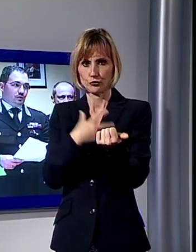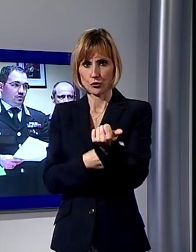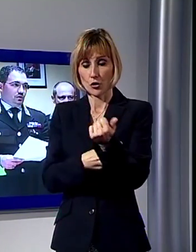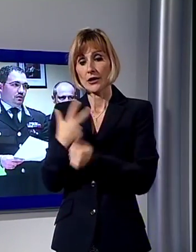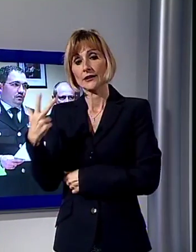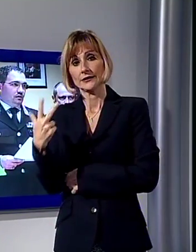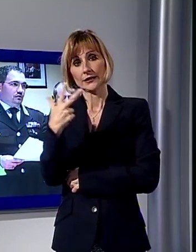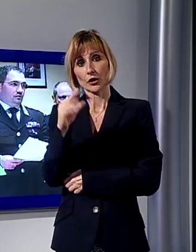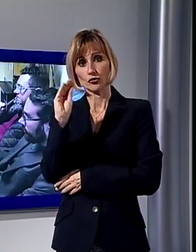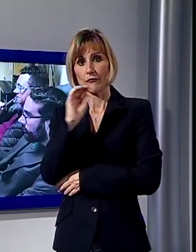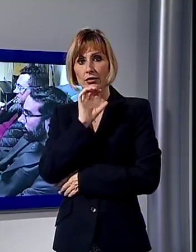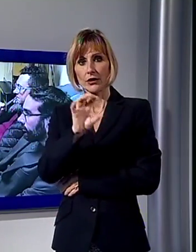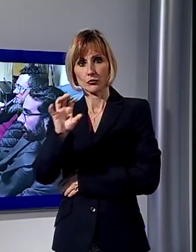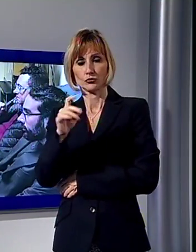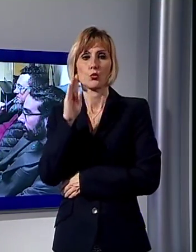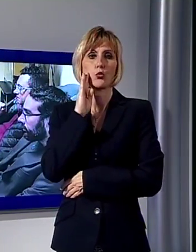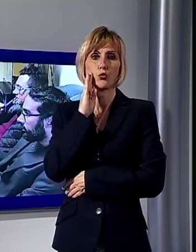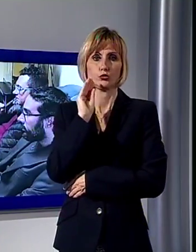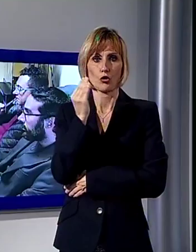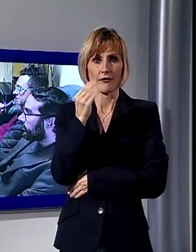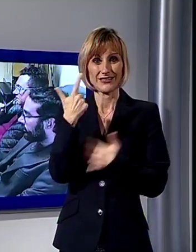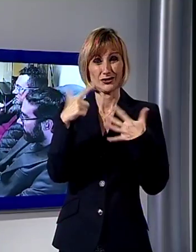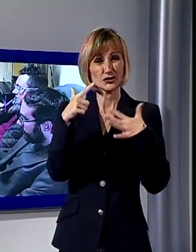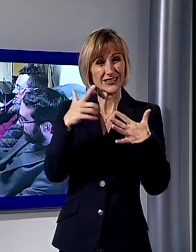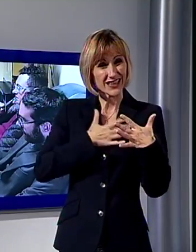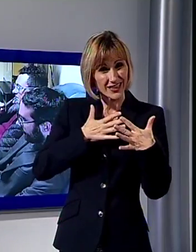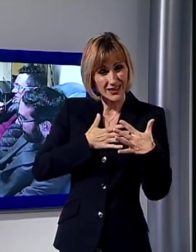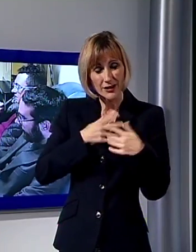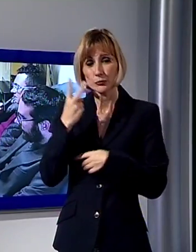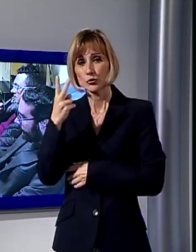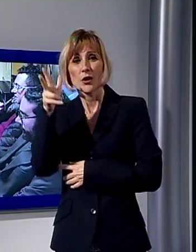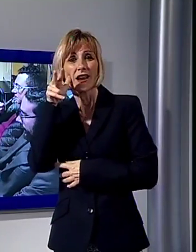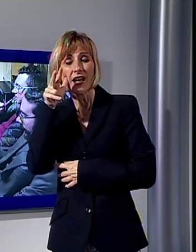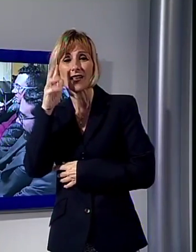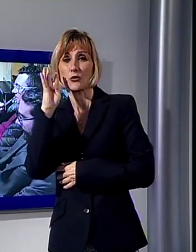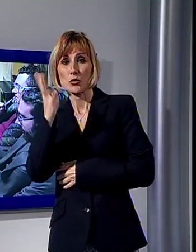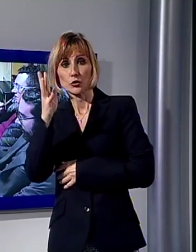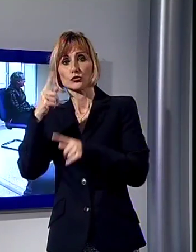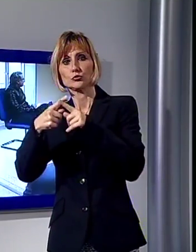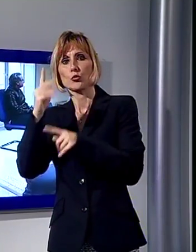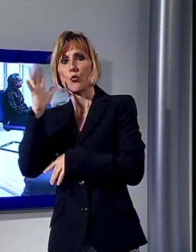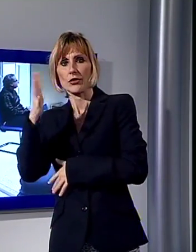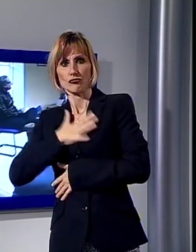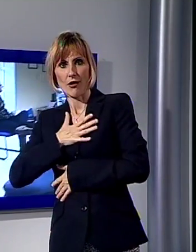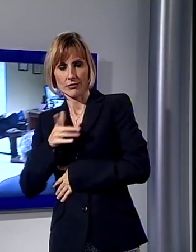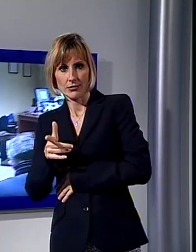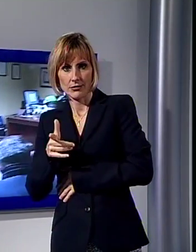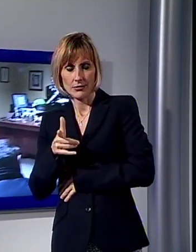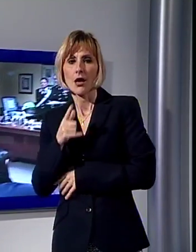un 17enne che lo aiutava a procurarsi la droga e due ragazze, una di 14 e una di 15 anni, con l'accusa di furto in